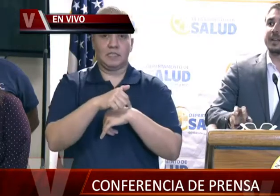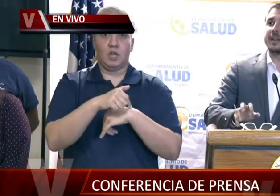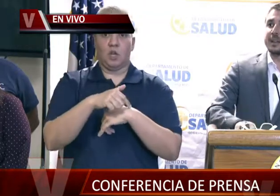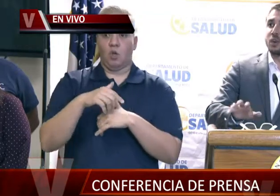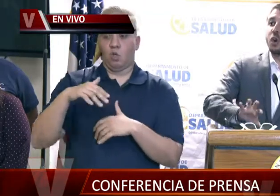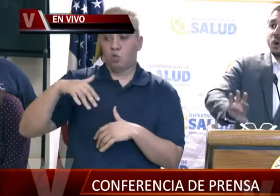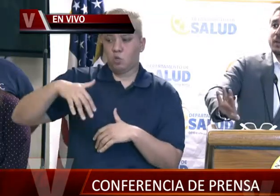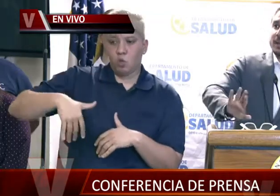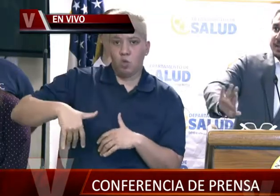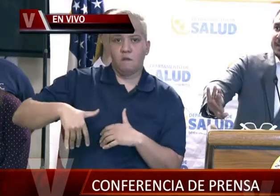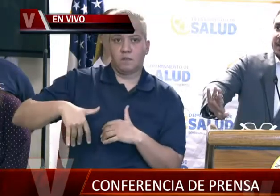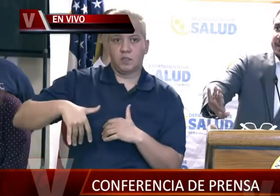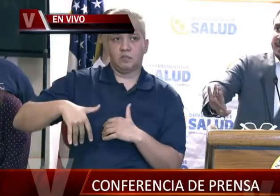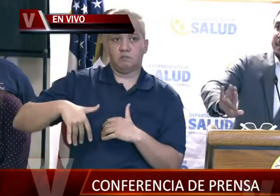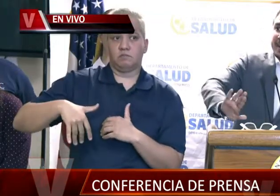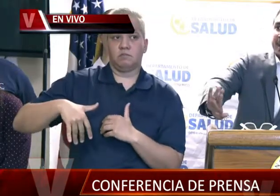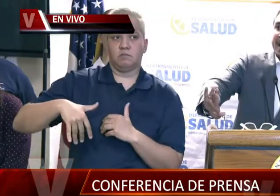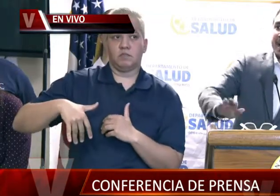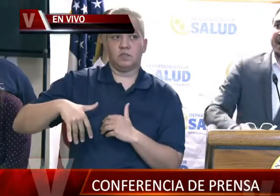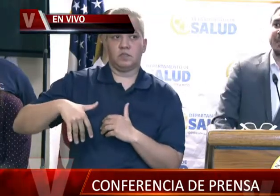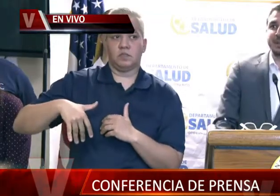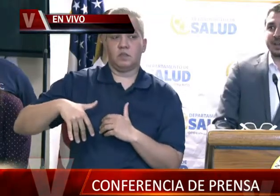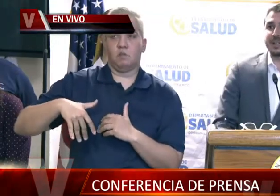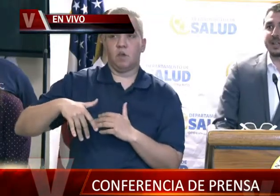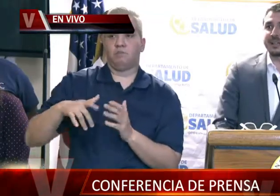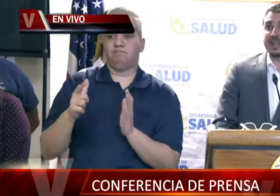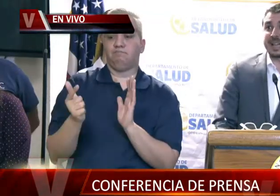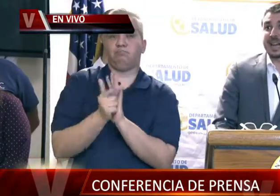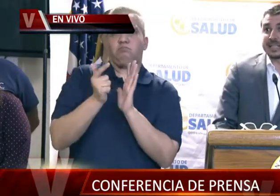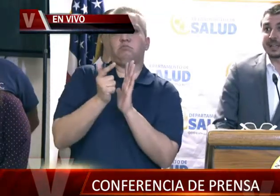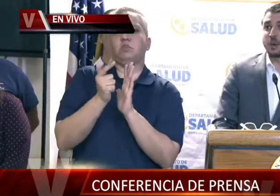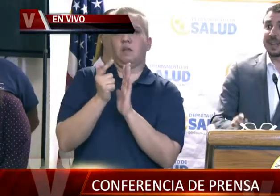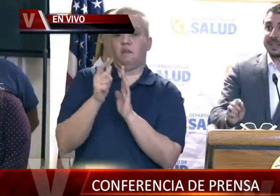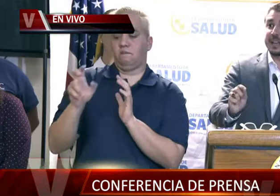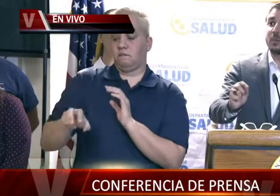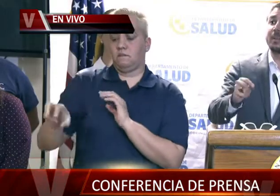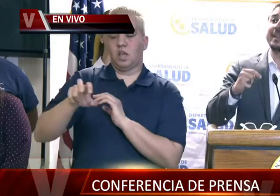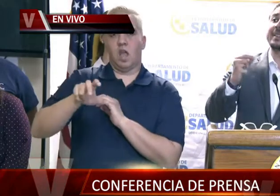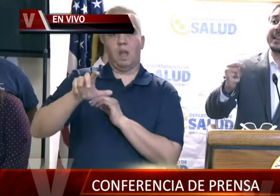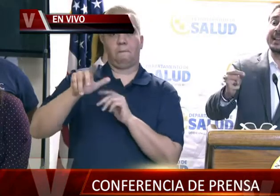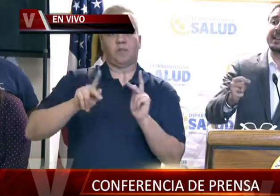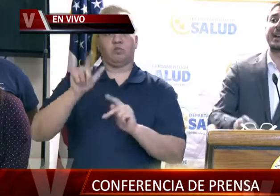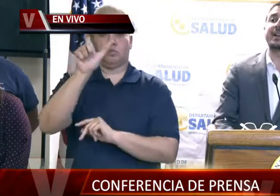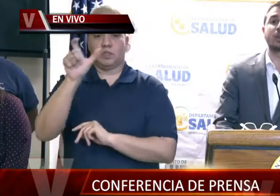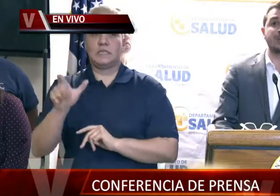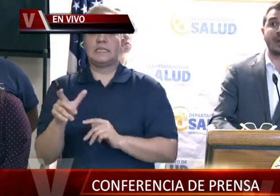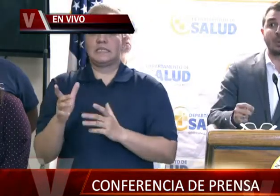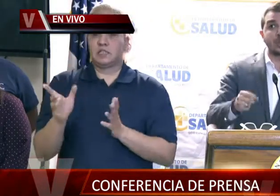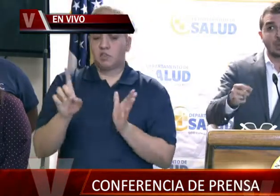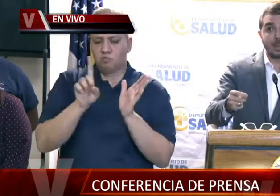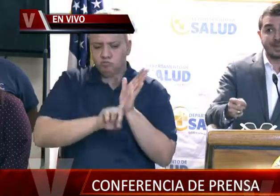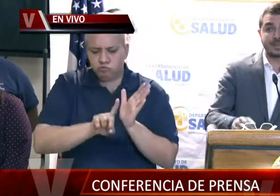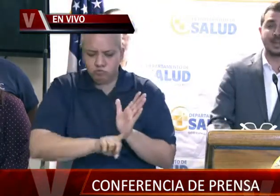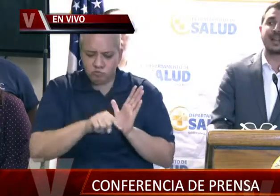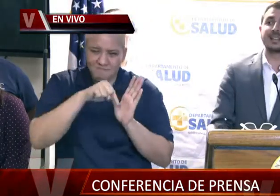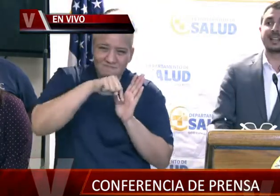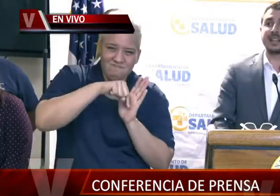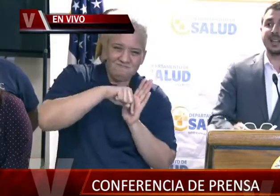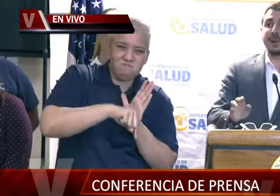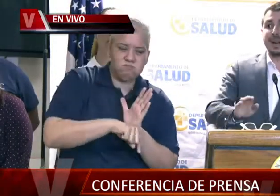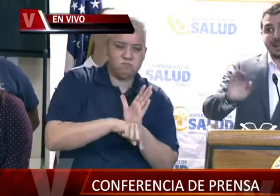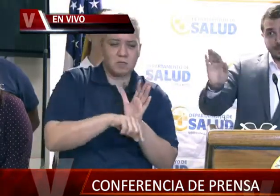no se le impide viajar a las personas de Italia. Lo que sí hay un screening y una rigurosidad mucho más